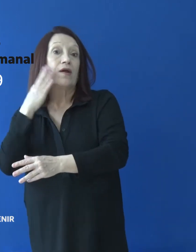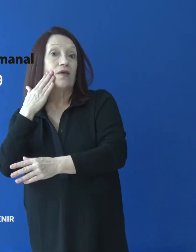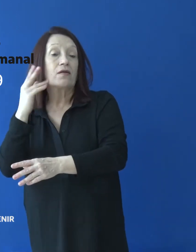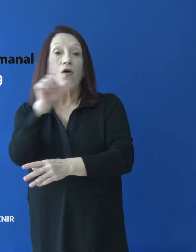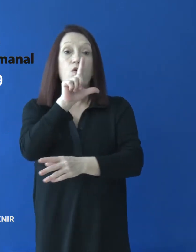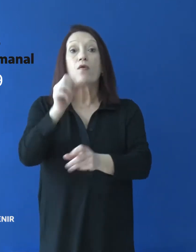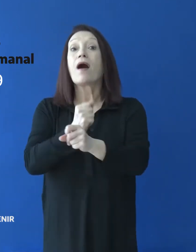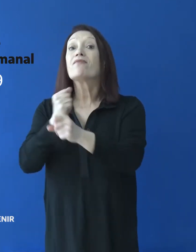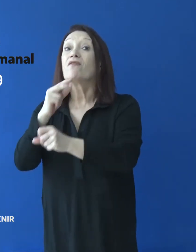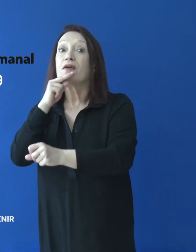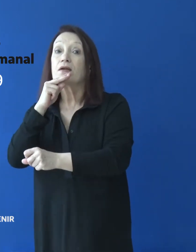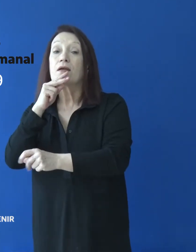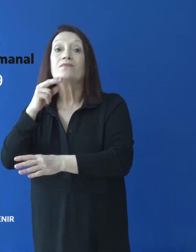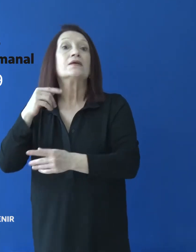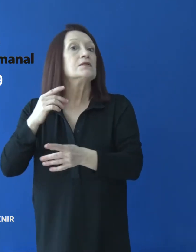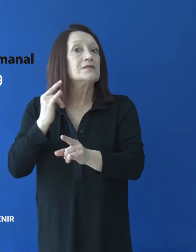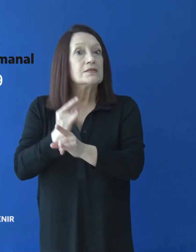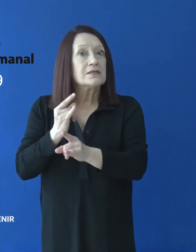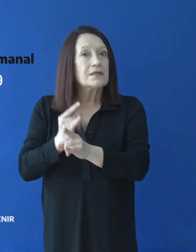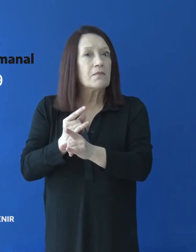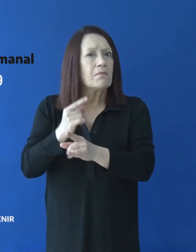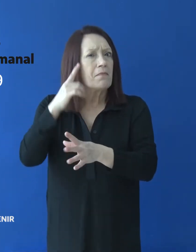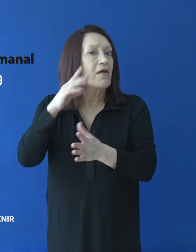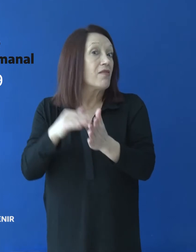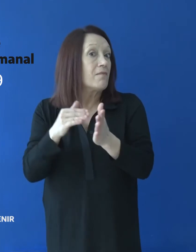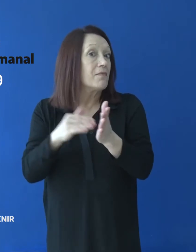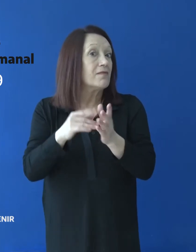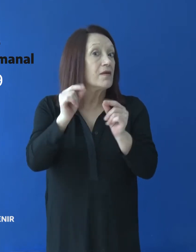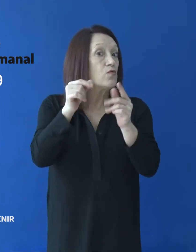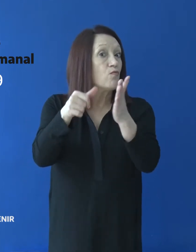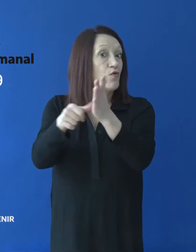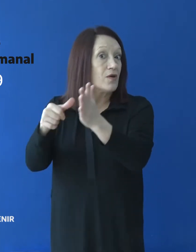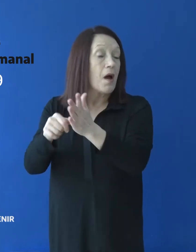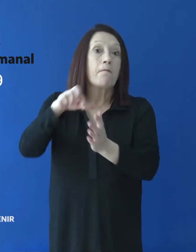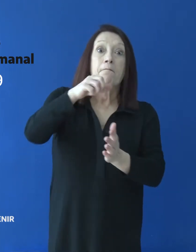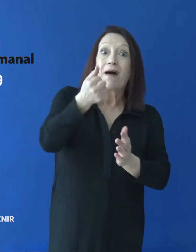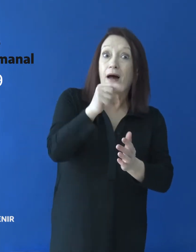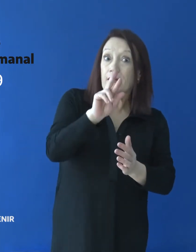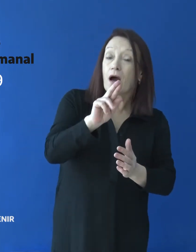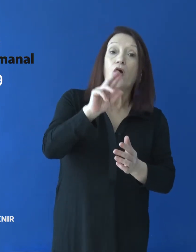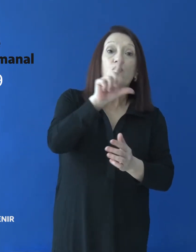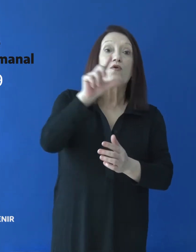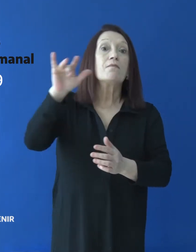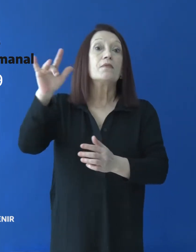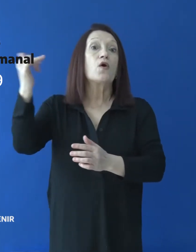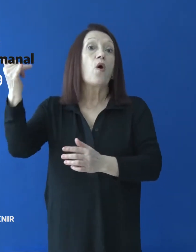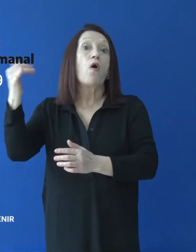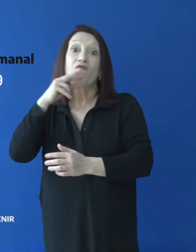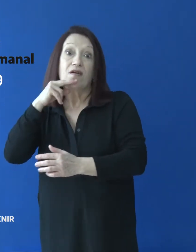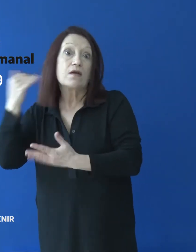viernes. Se respetará el día acorde a la terminación de DNI, PAR, lunes, miércoles y viernes, e